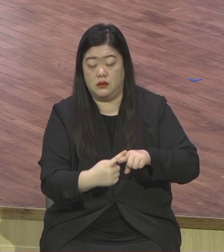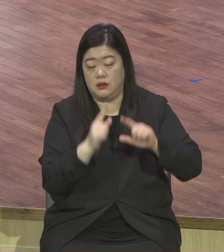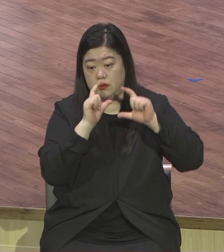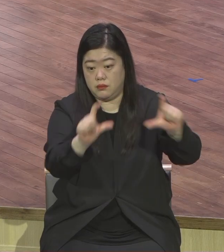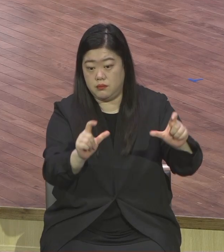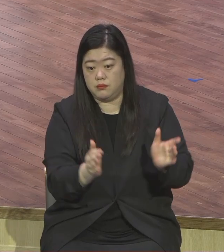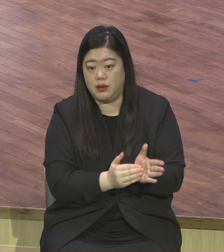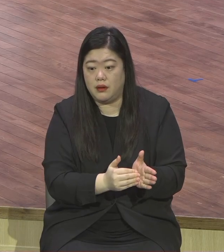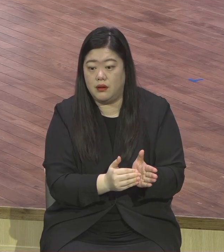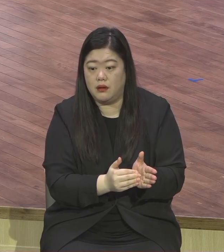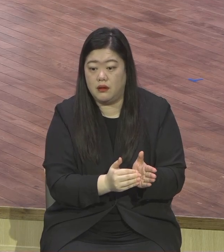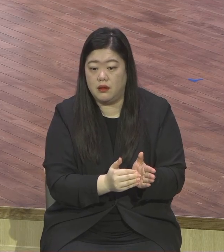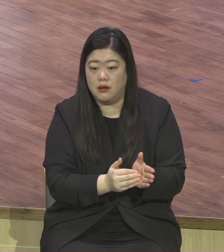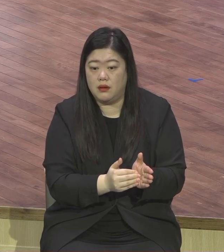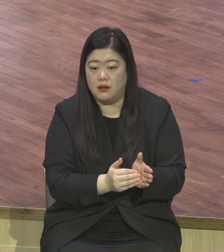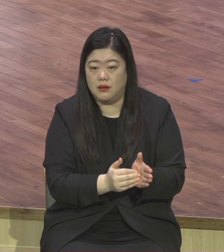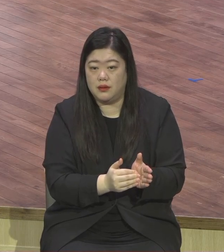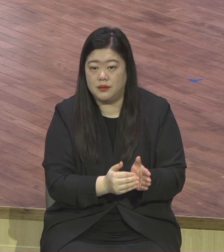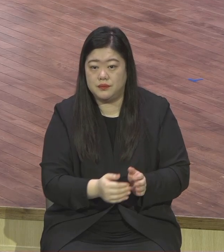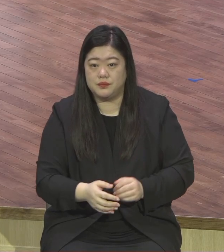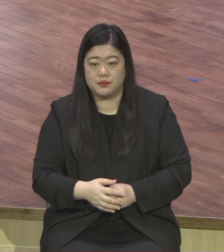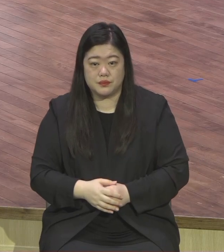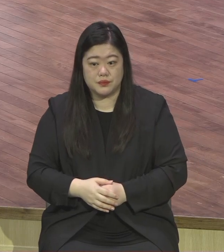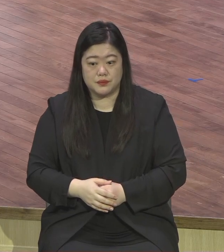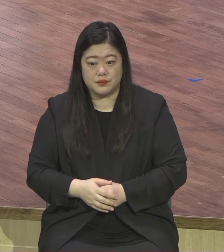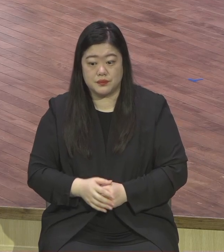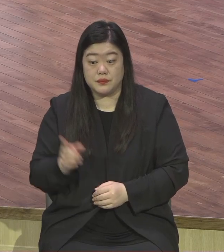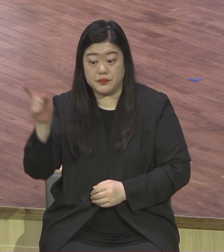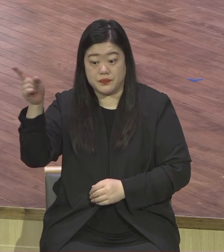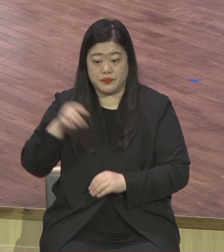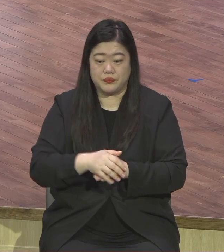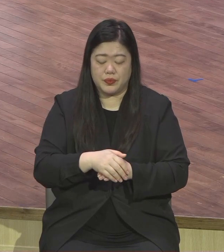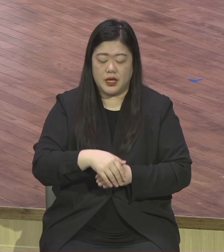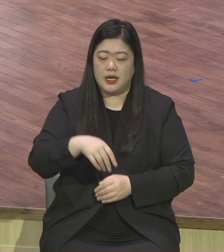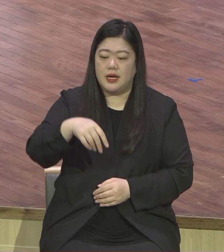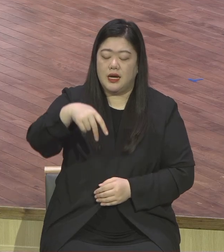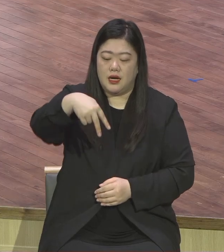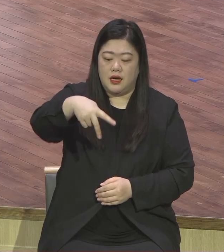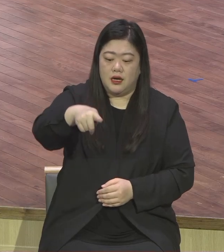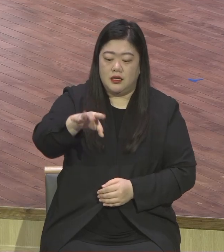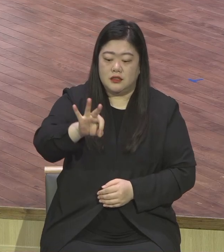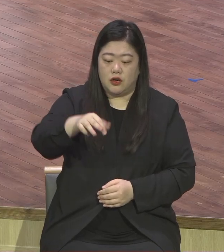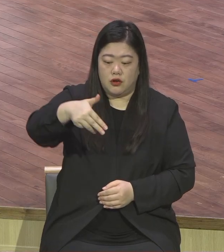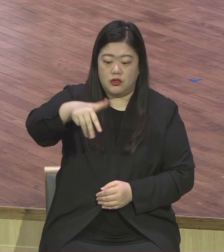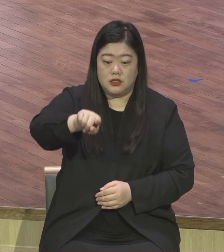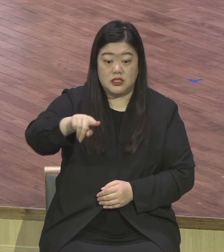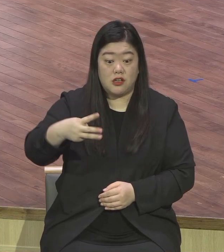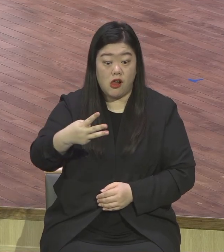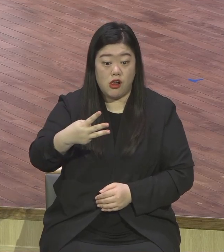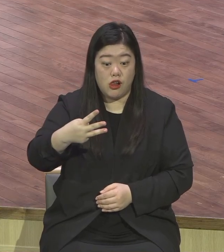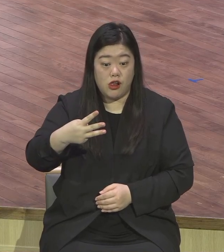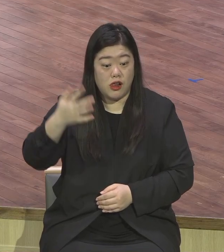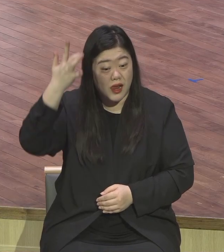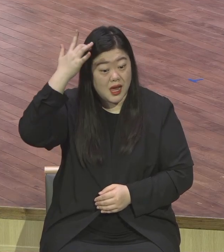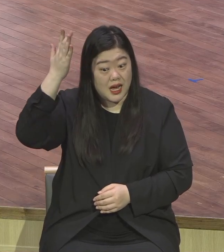그 도복 하나 입고 평생을 산 성주선입도 내 제업이 수미산을 지나간다. 에베레스트의